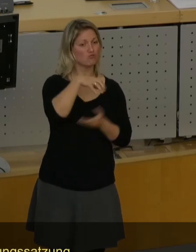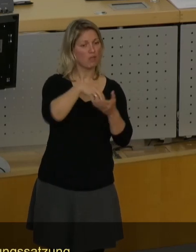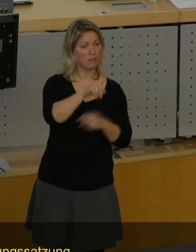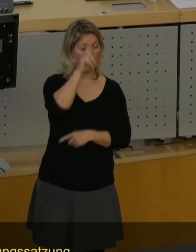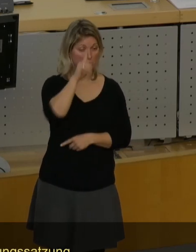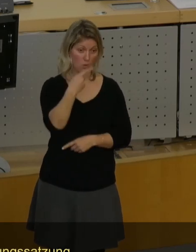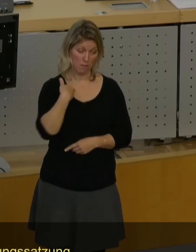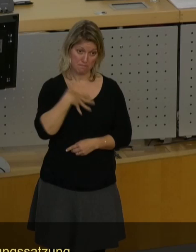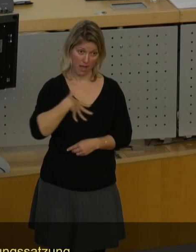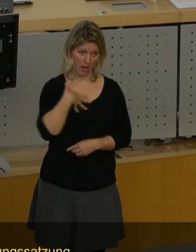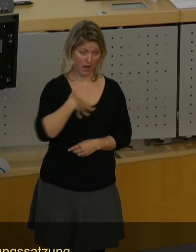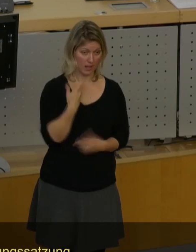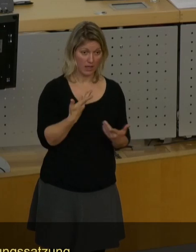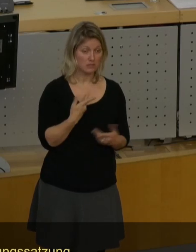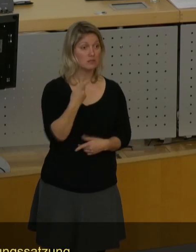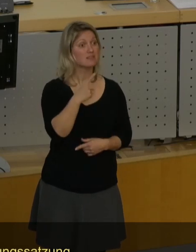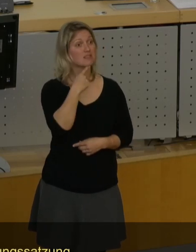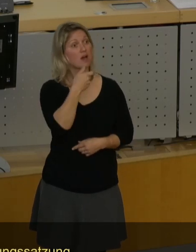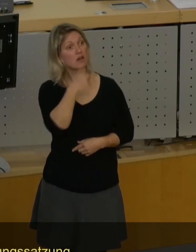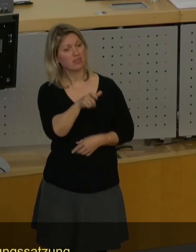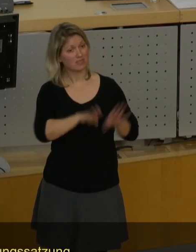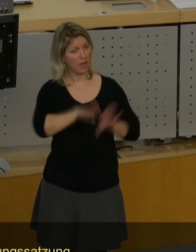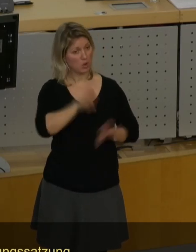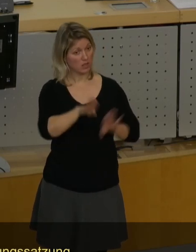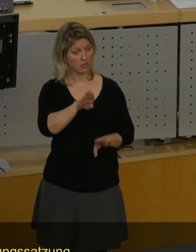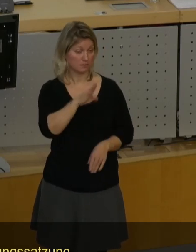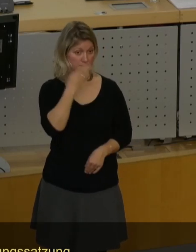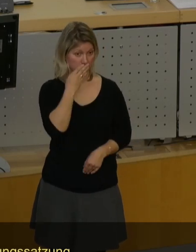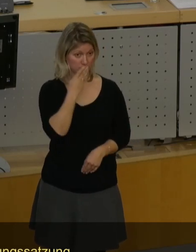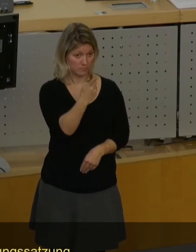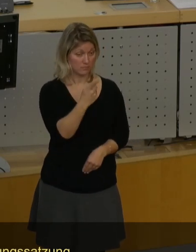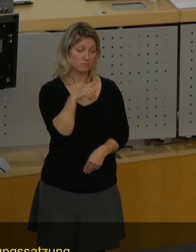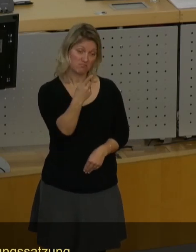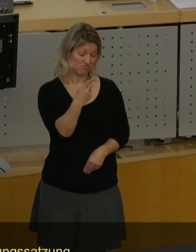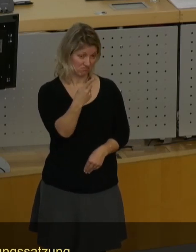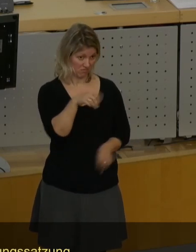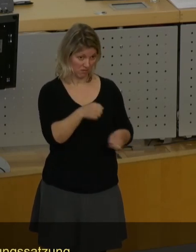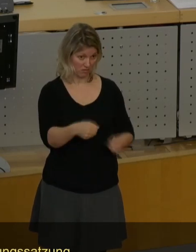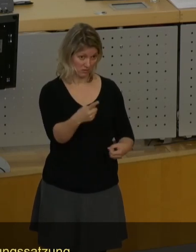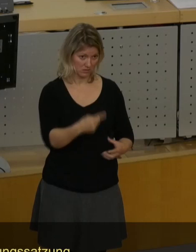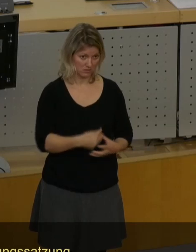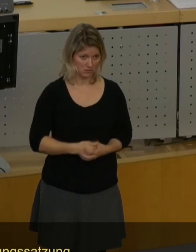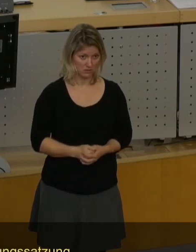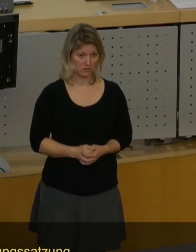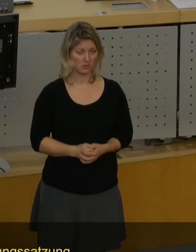Peinlichkeit. Sie sollten nicht von Demokratie reden. Das haben Sie nicht drauf. Danke.